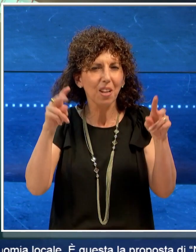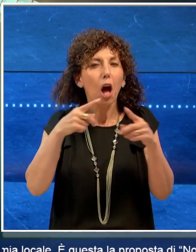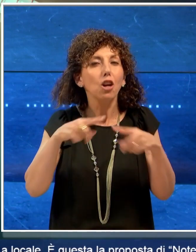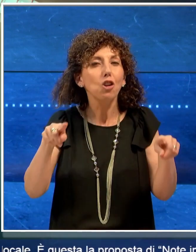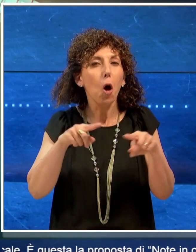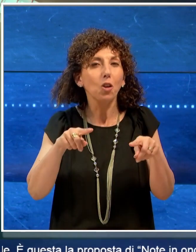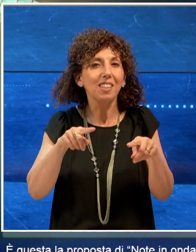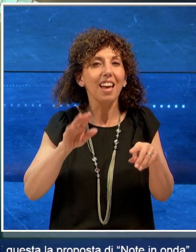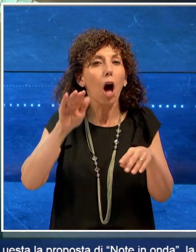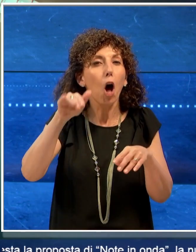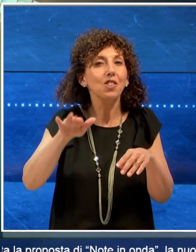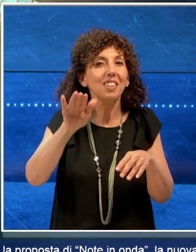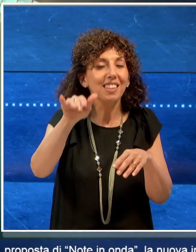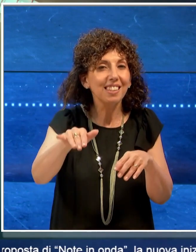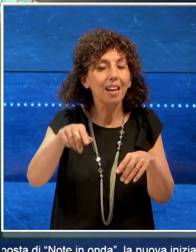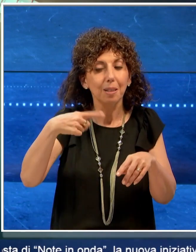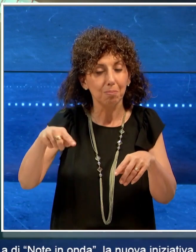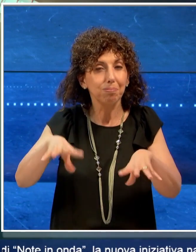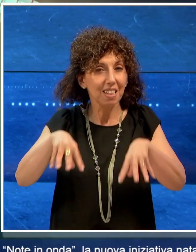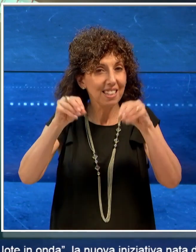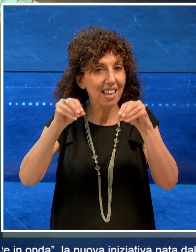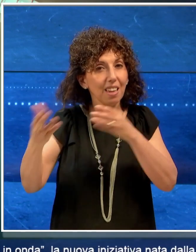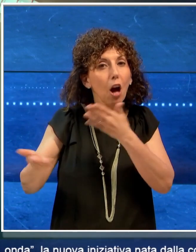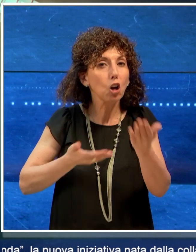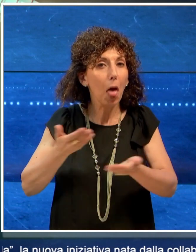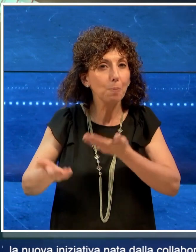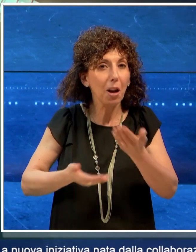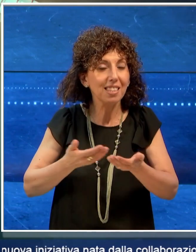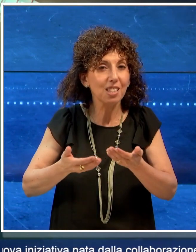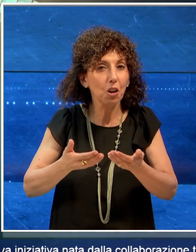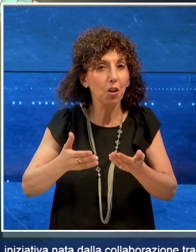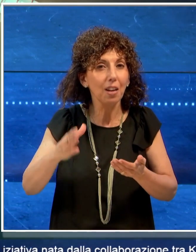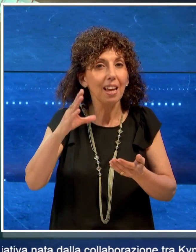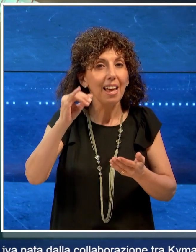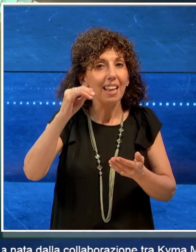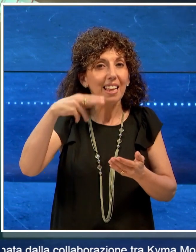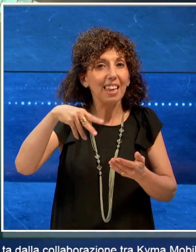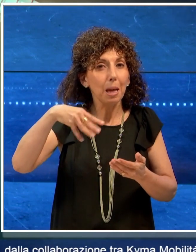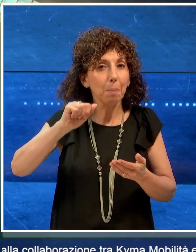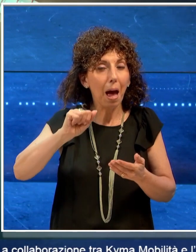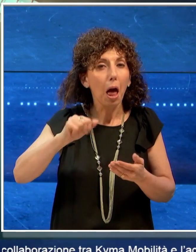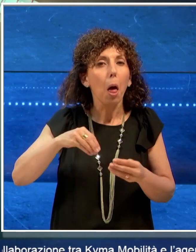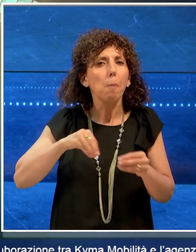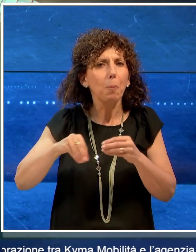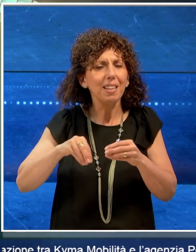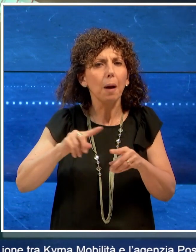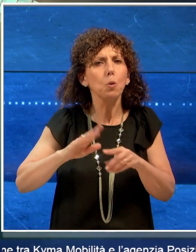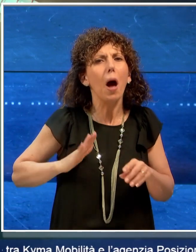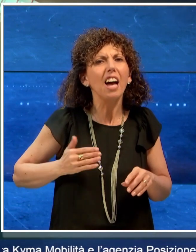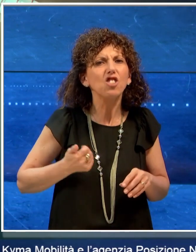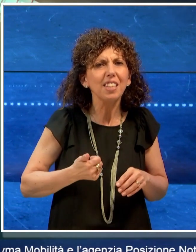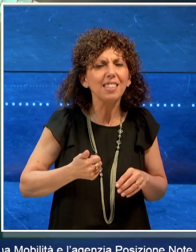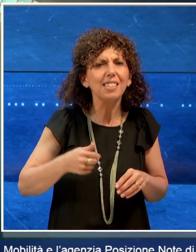iniziativa nata dalla collaborazione tra Chima Mobilità e l'agenzia